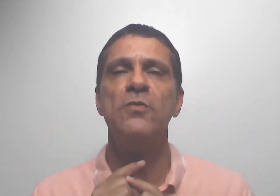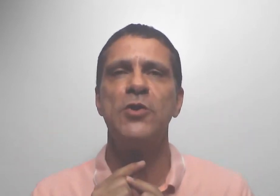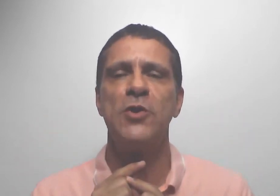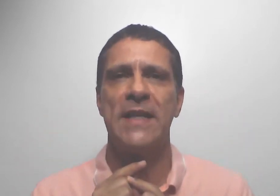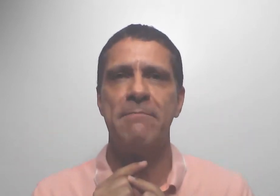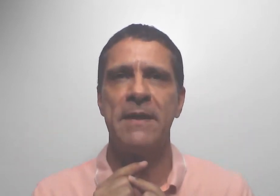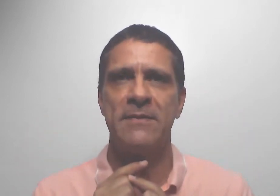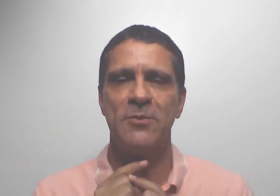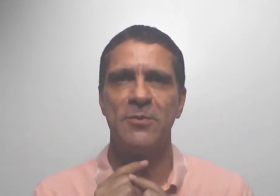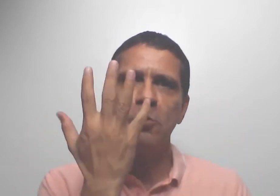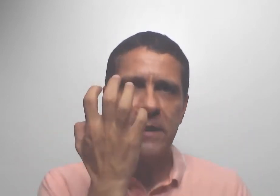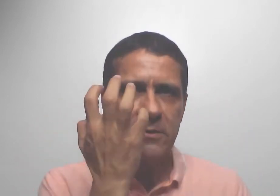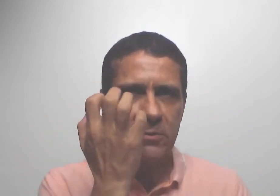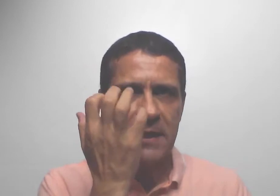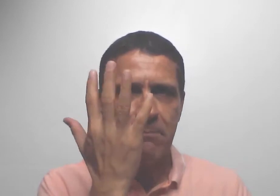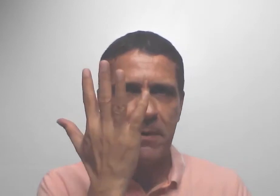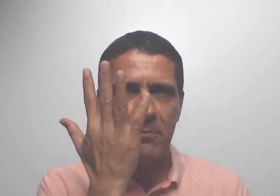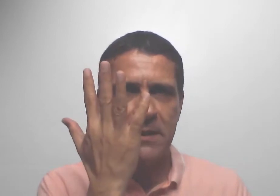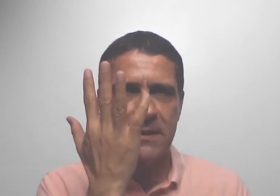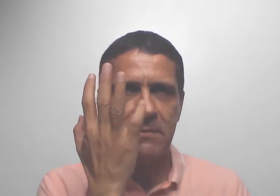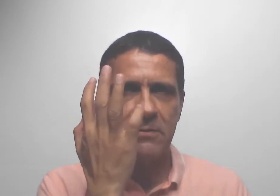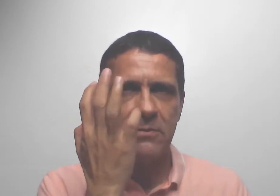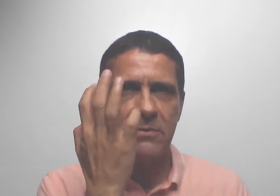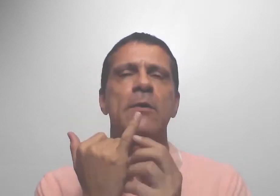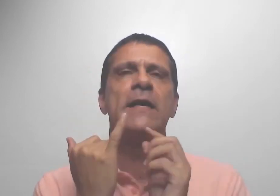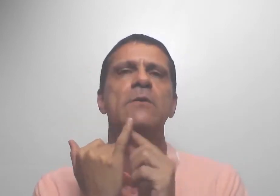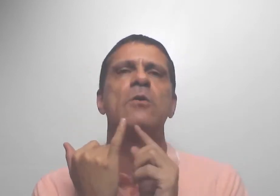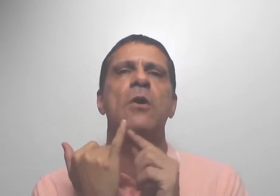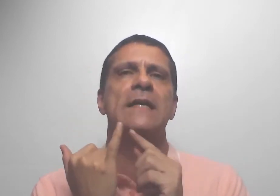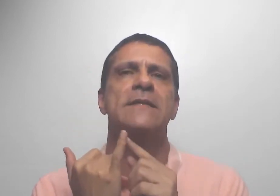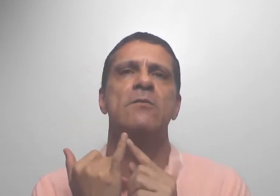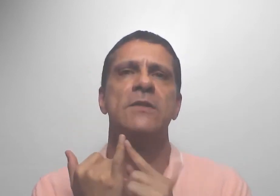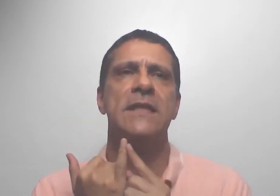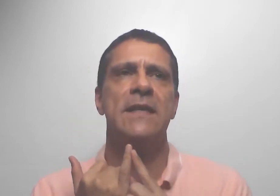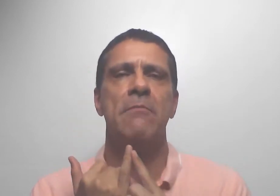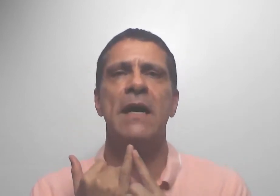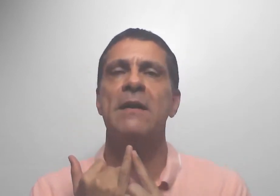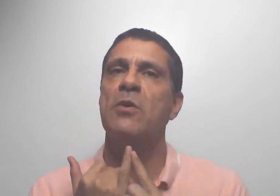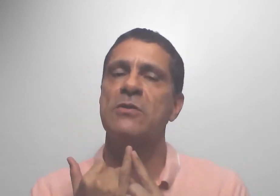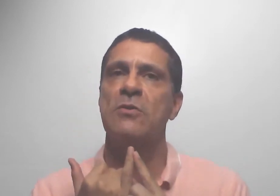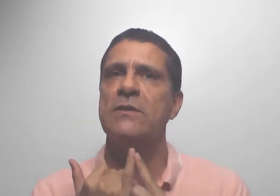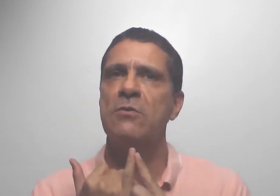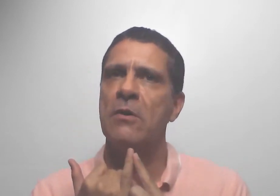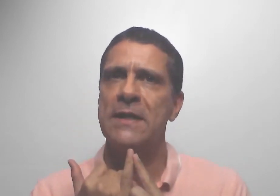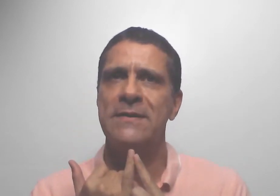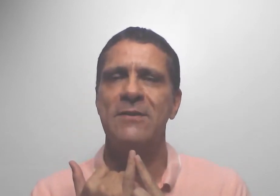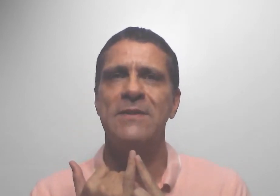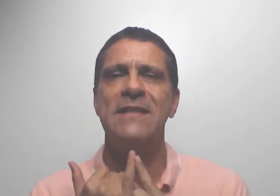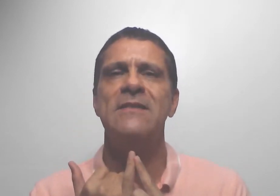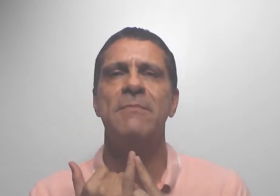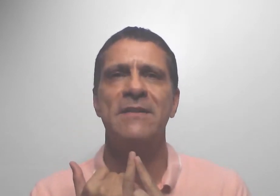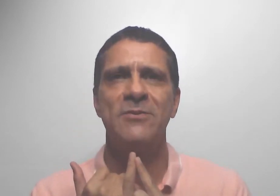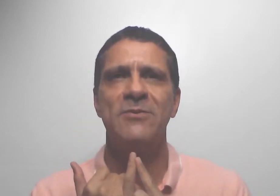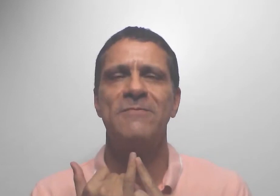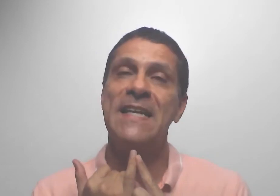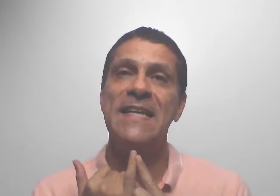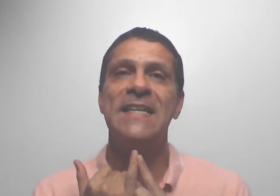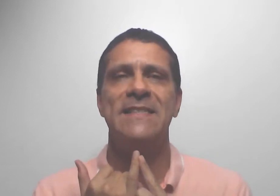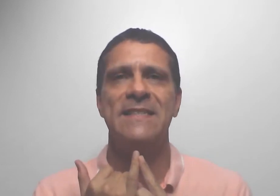funcionamento. Tudo isso na palma das mãos. Então, aqui no coração, você trabalha emoções do coração, sentimentos, alegrias,